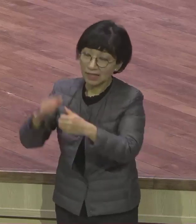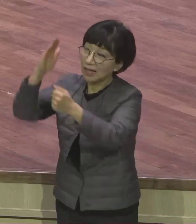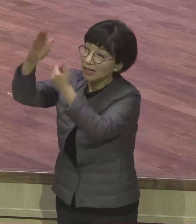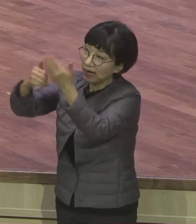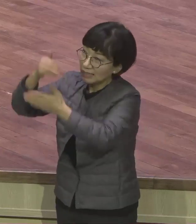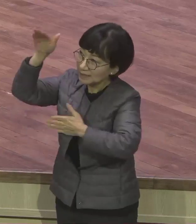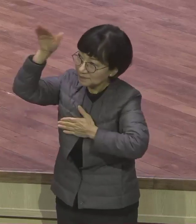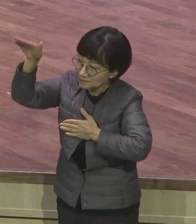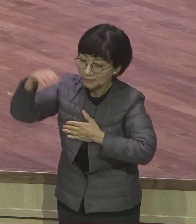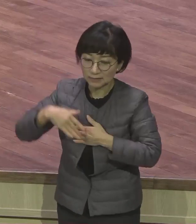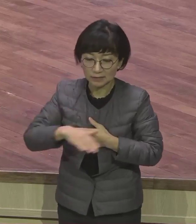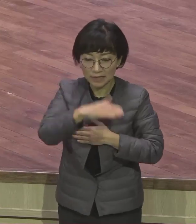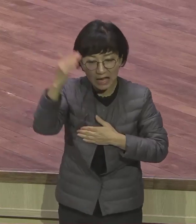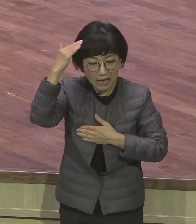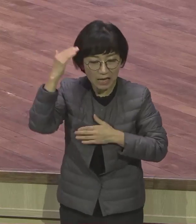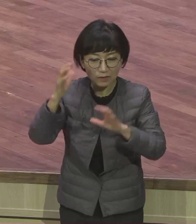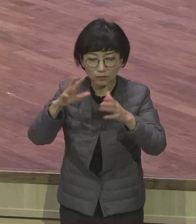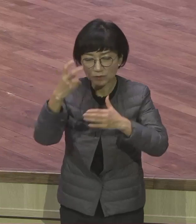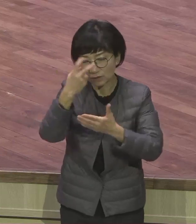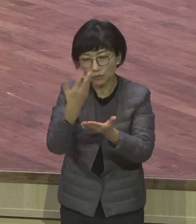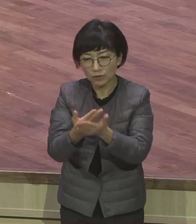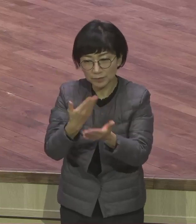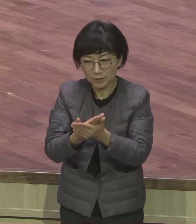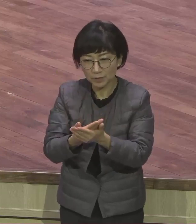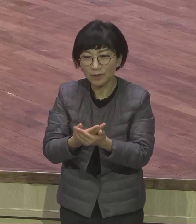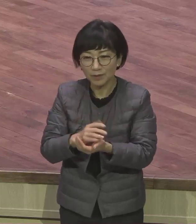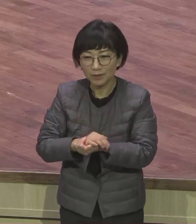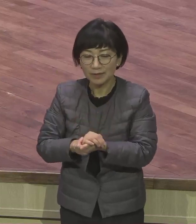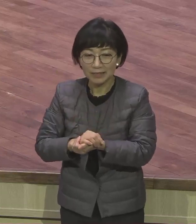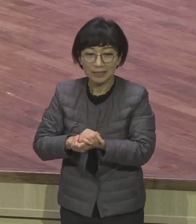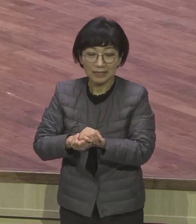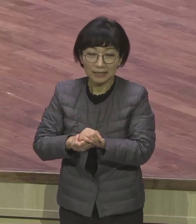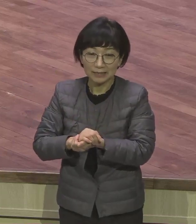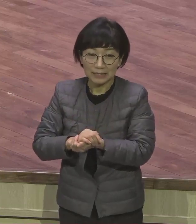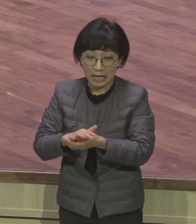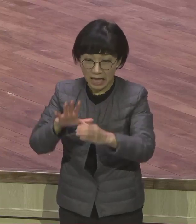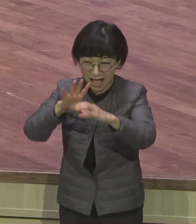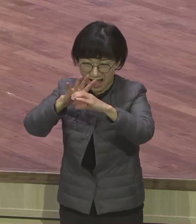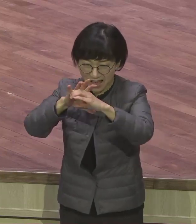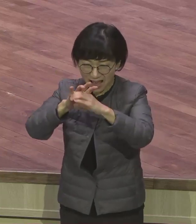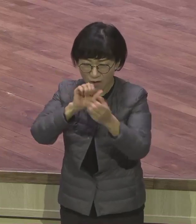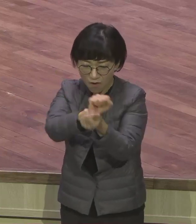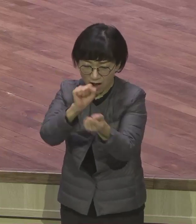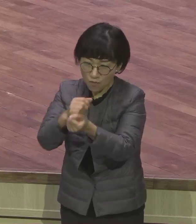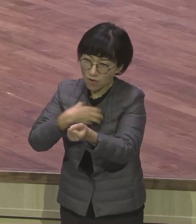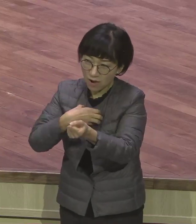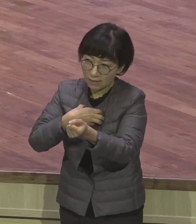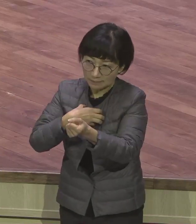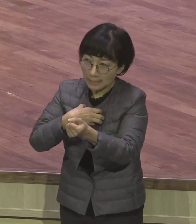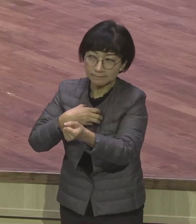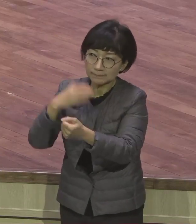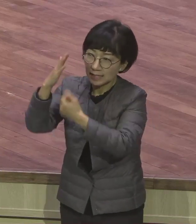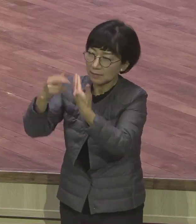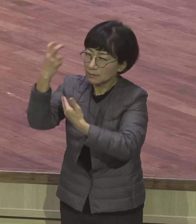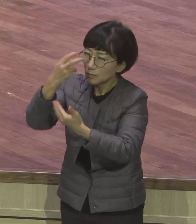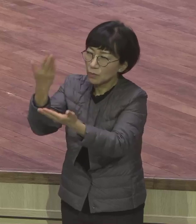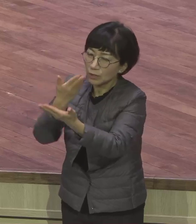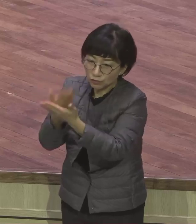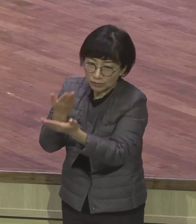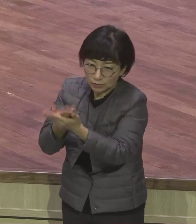세상 나라로 세금을 세임 받으시도록 하나님이여 이 나라를 신종 코로나에서 지켜주시옵시고 이 복음을 적북한으로 중국으로